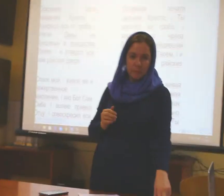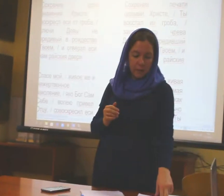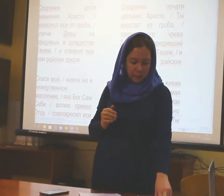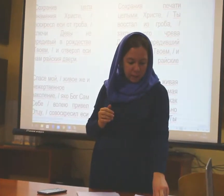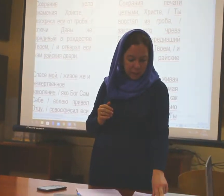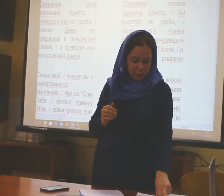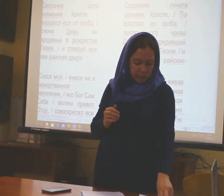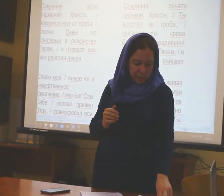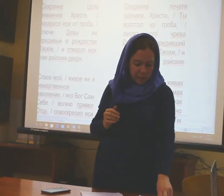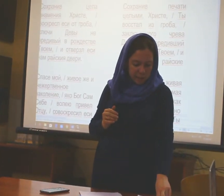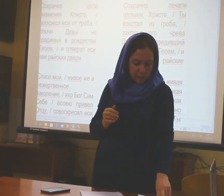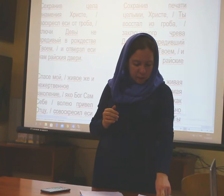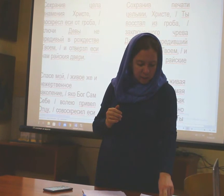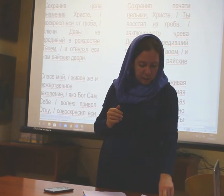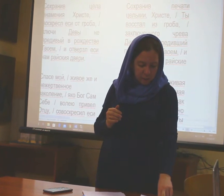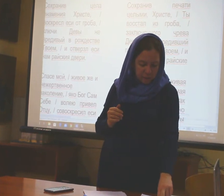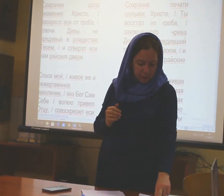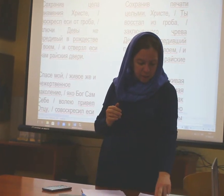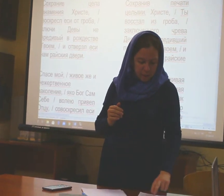Итак, это толкование насохранит целое знамение везде.